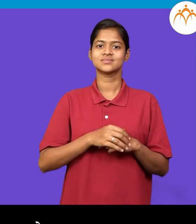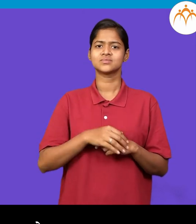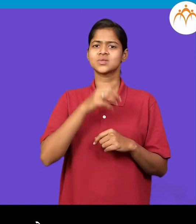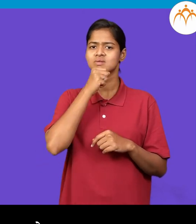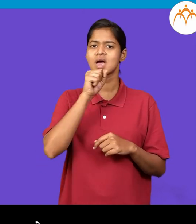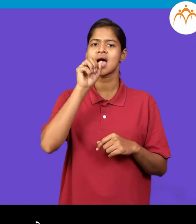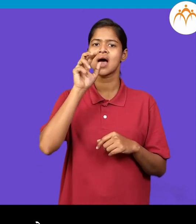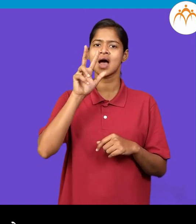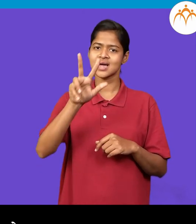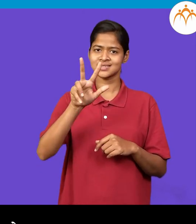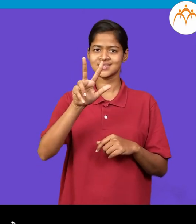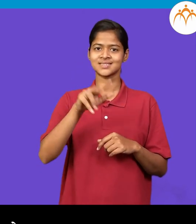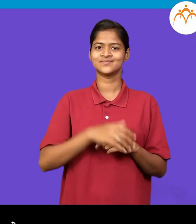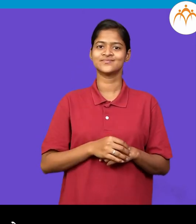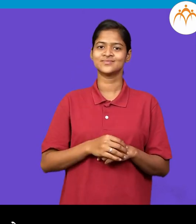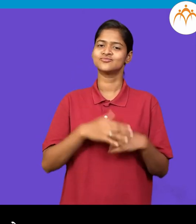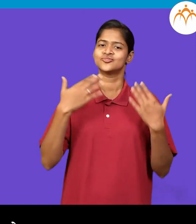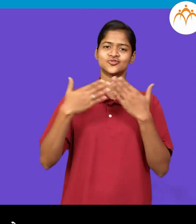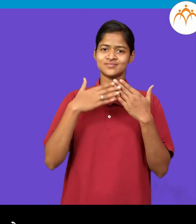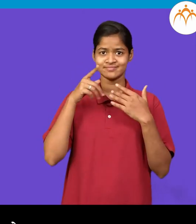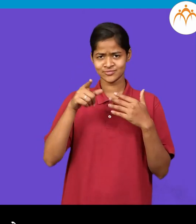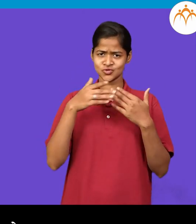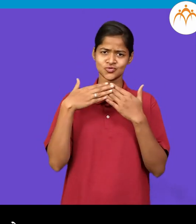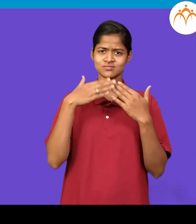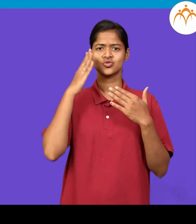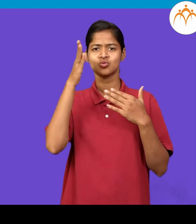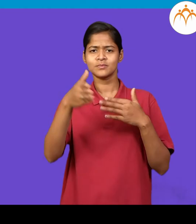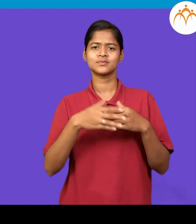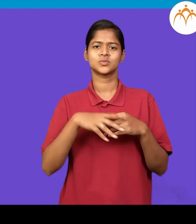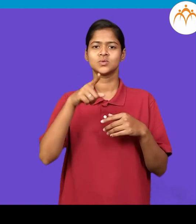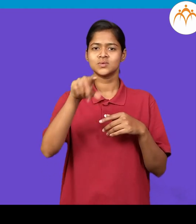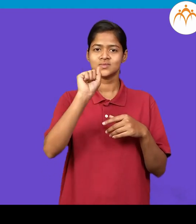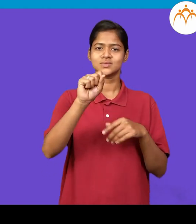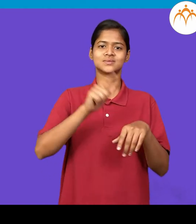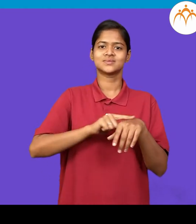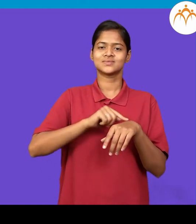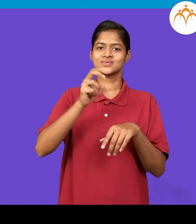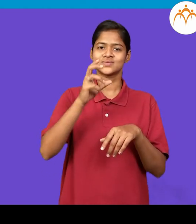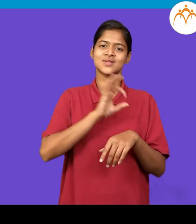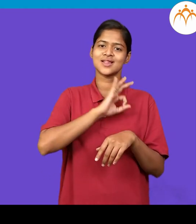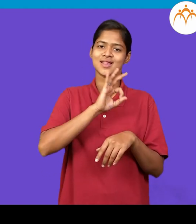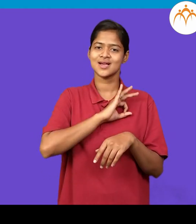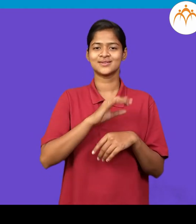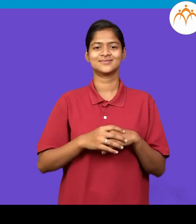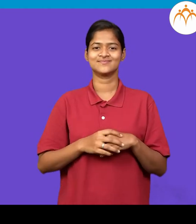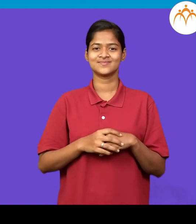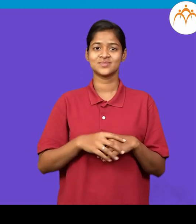तो शालेत जातो त्याला गुलाब जाम आवडतात तो